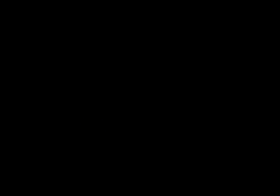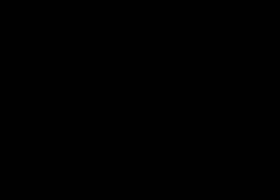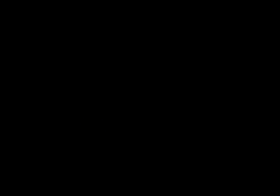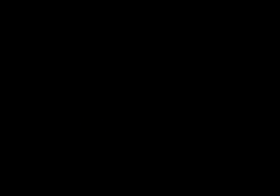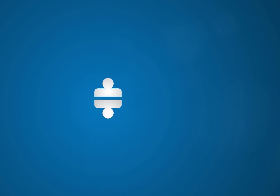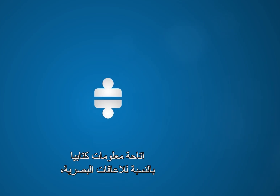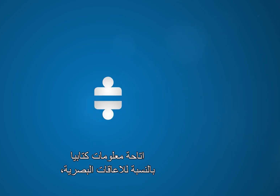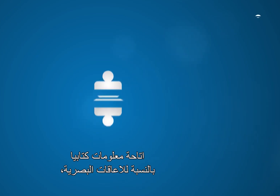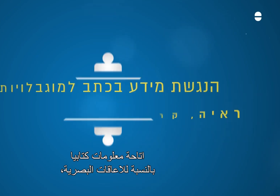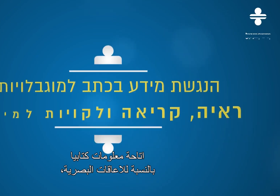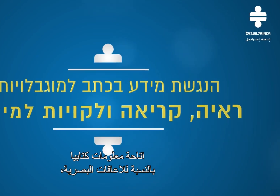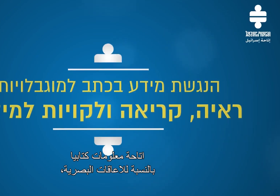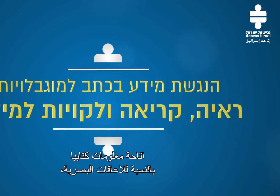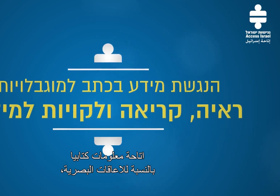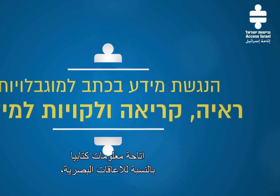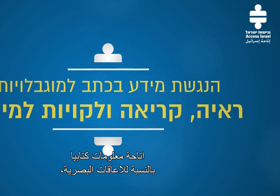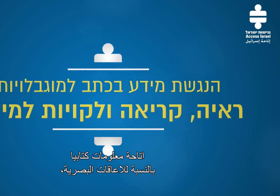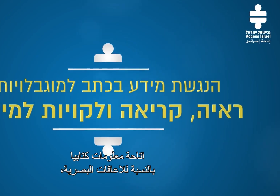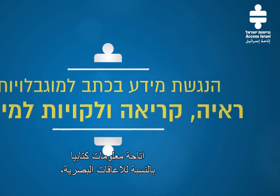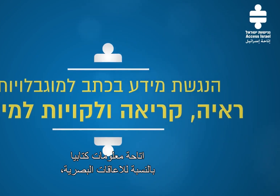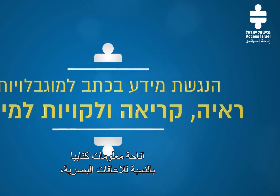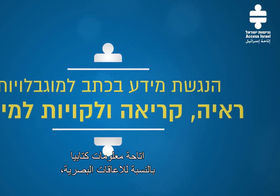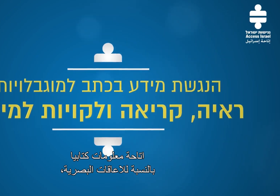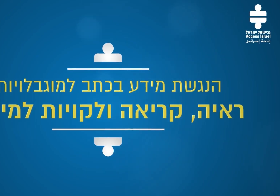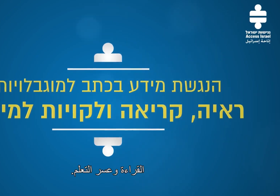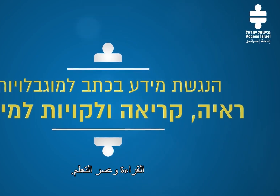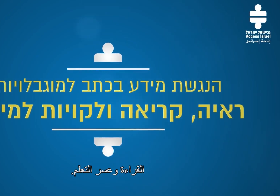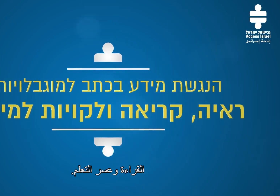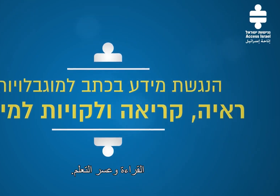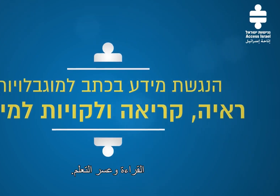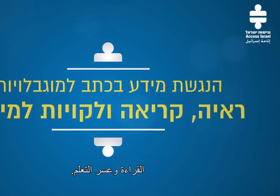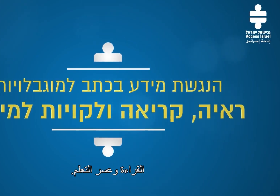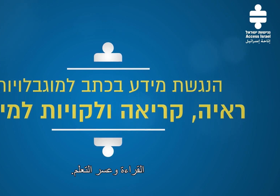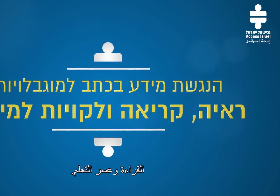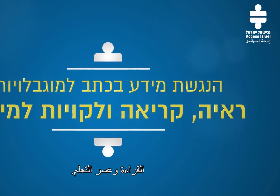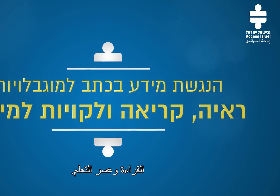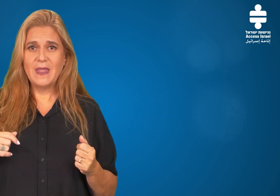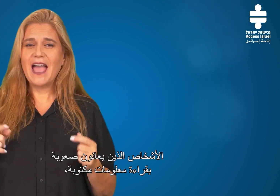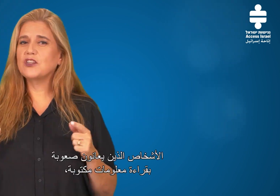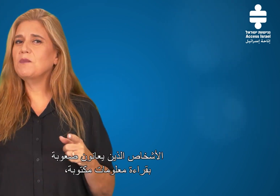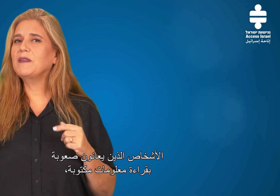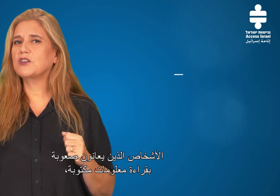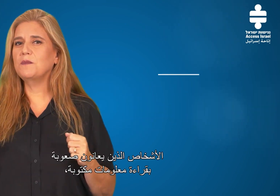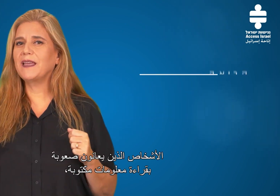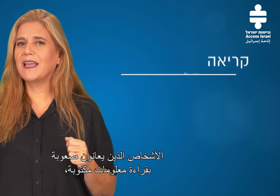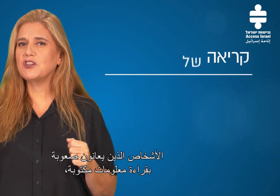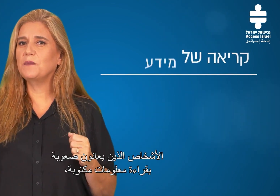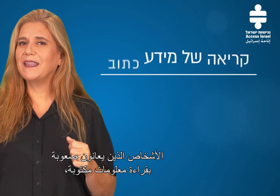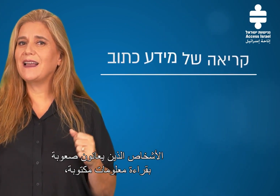הנגשת מידע בכתב למוגבלויות ראייה, קריאה ולקויות למידה. אנשים המתקשים בקריאה של מידע